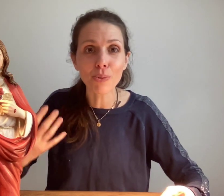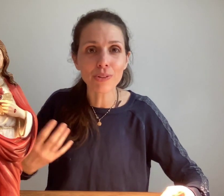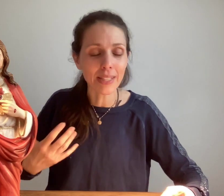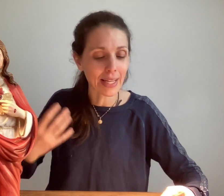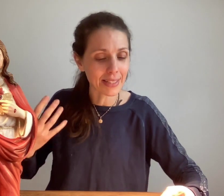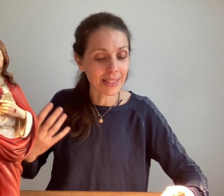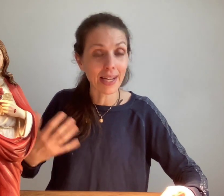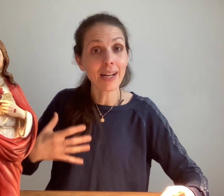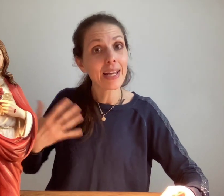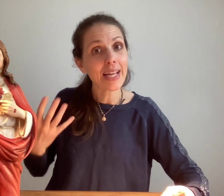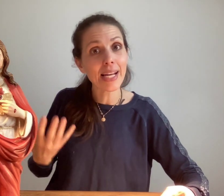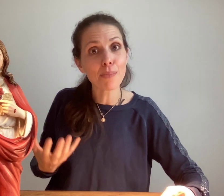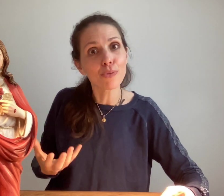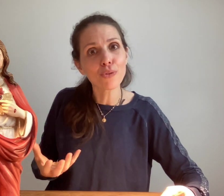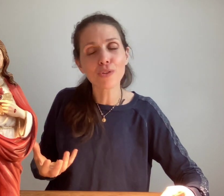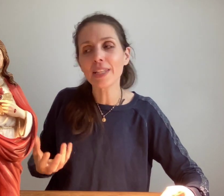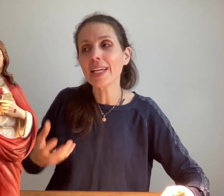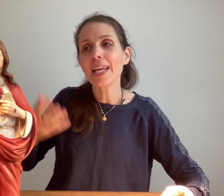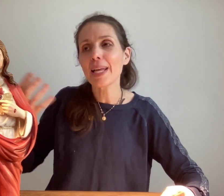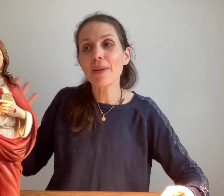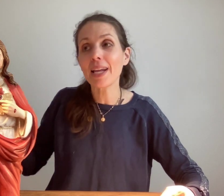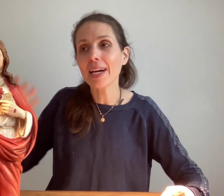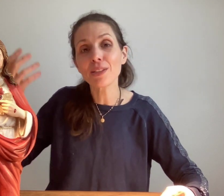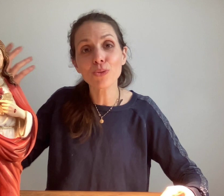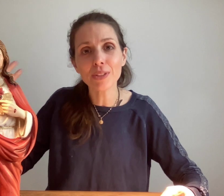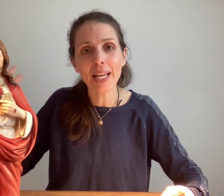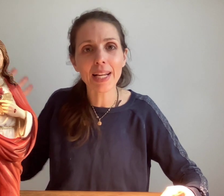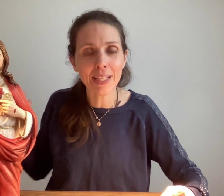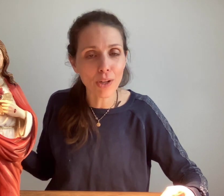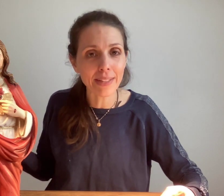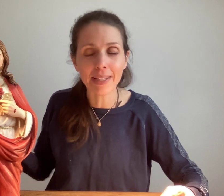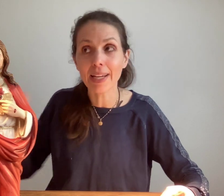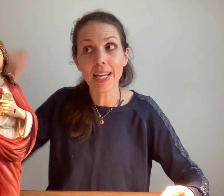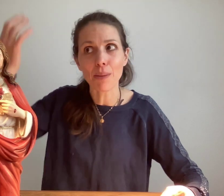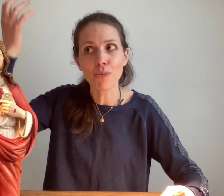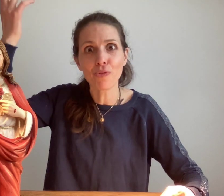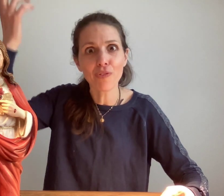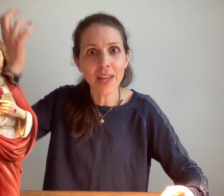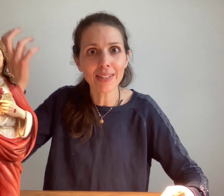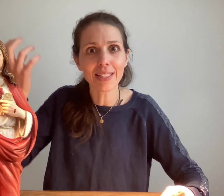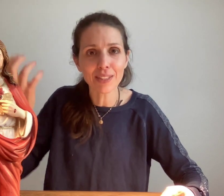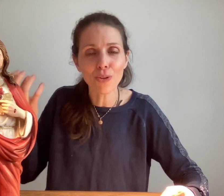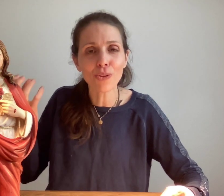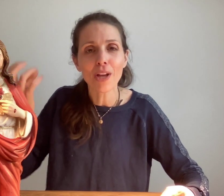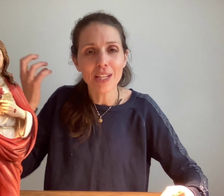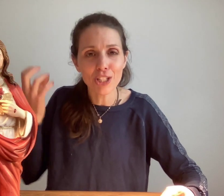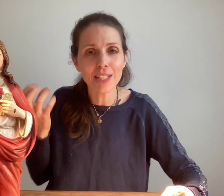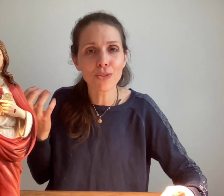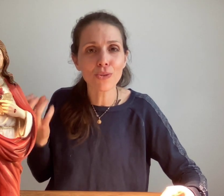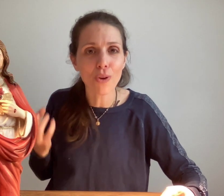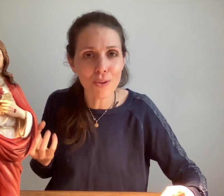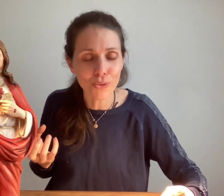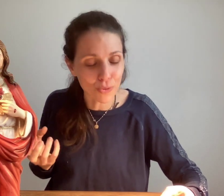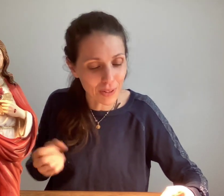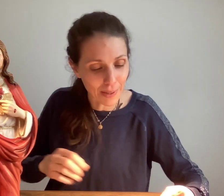beauté, etc. Et elle a pu devenir et bien la reine du ciel et de la terre et elle a pu faire descendre Jésus en son sein.